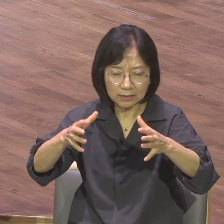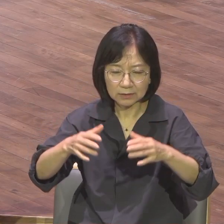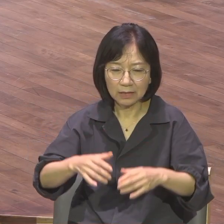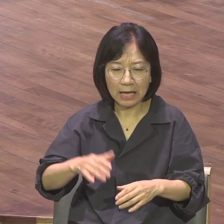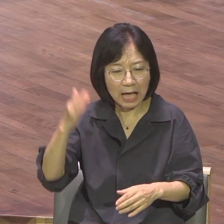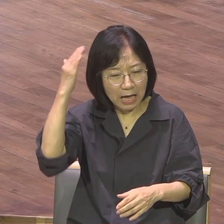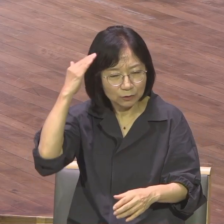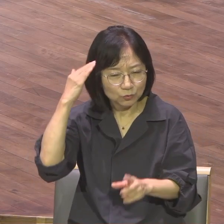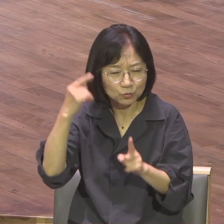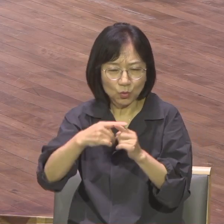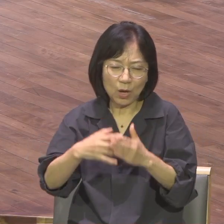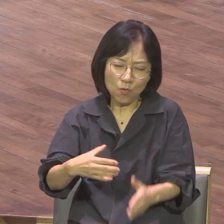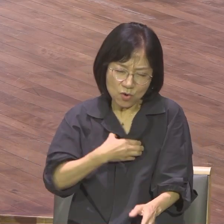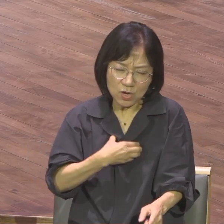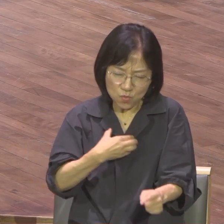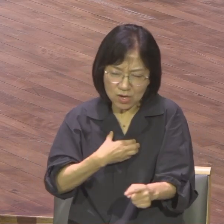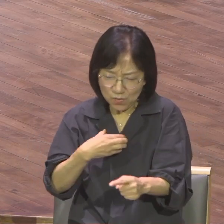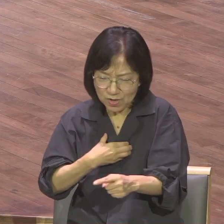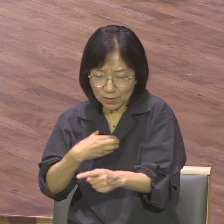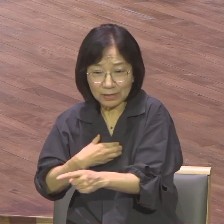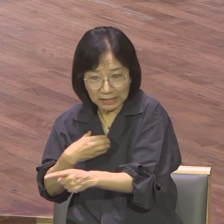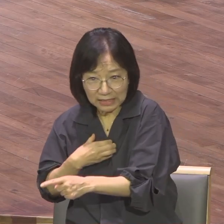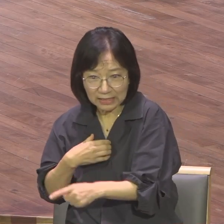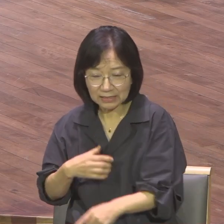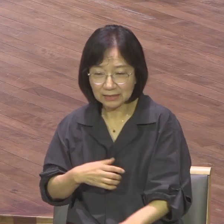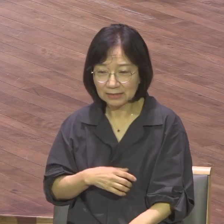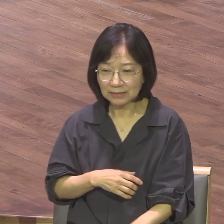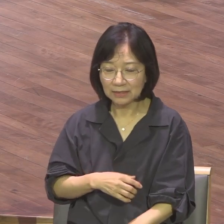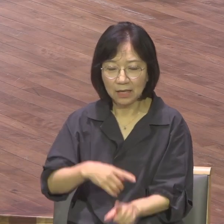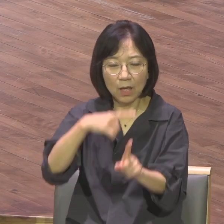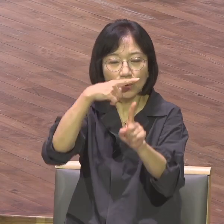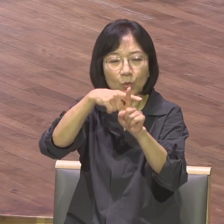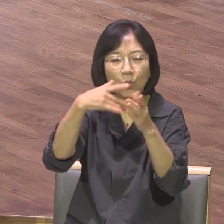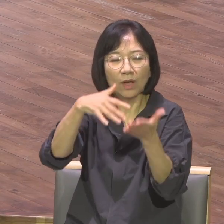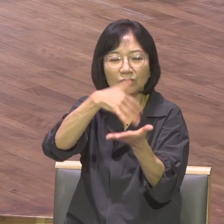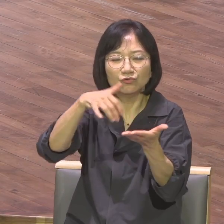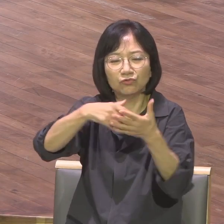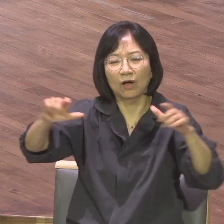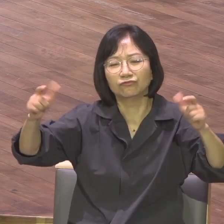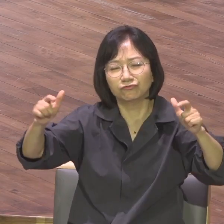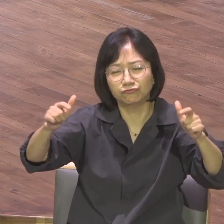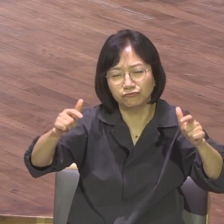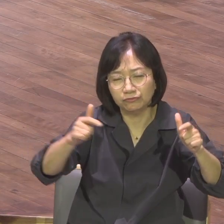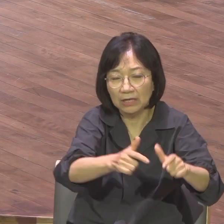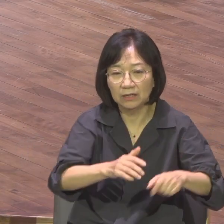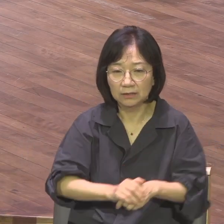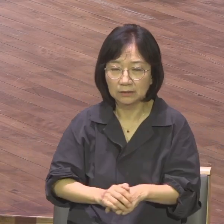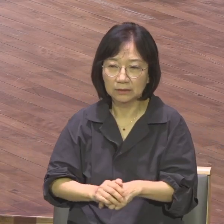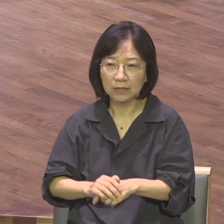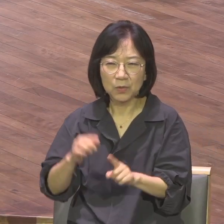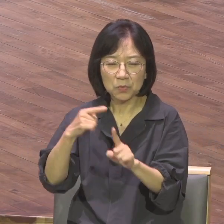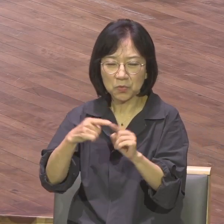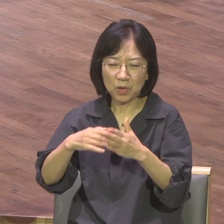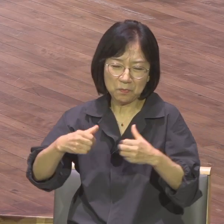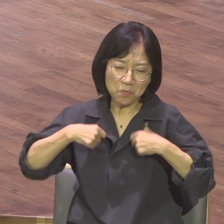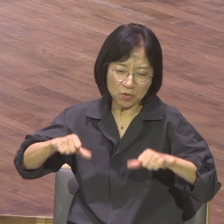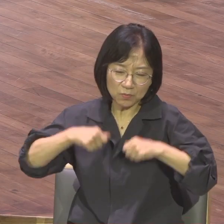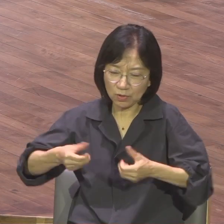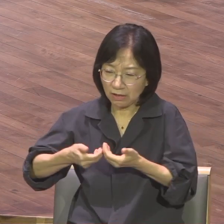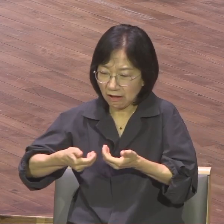있습니다 교회가 문을 닫고 사람들이 교회를 떠나가고 어쩌면 당연한 일일지도 모릅니다 하지만 더 큰 위기와 재앙은